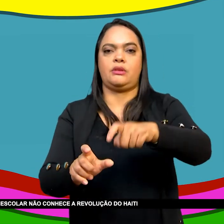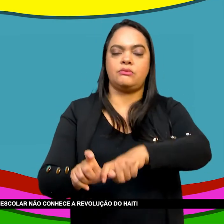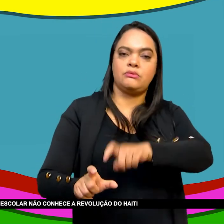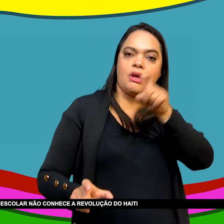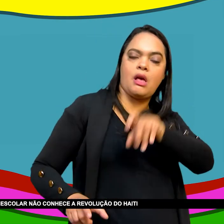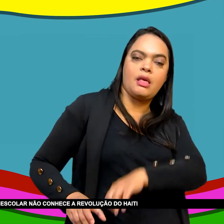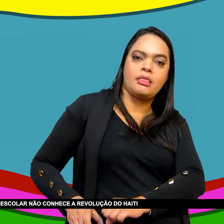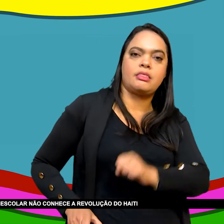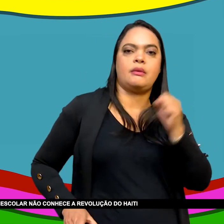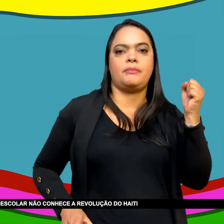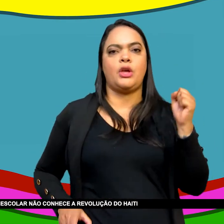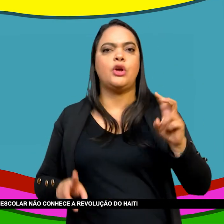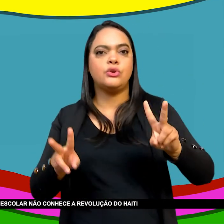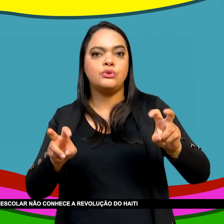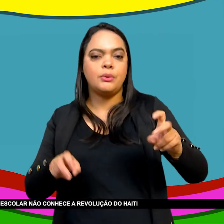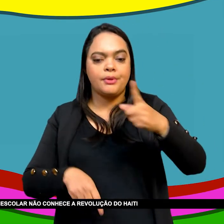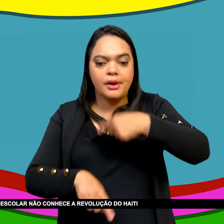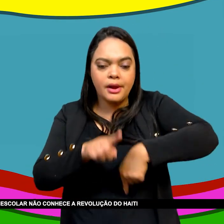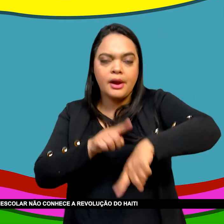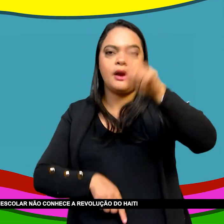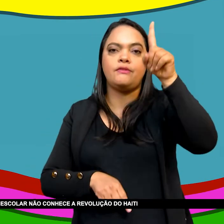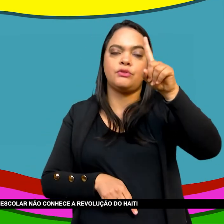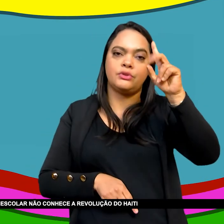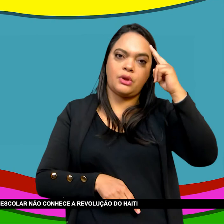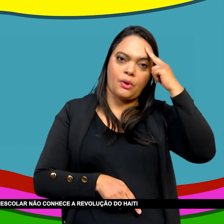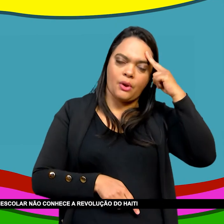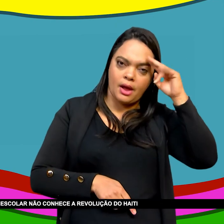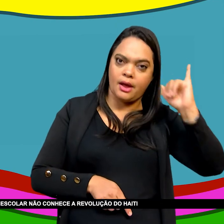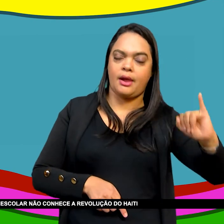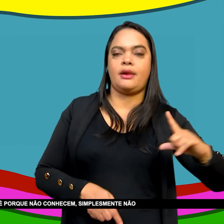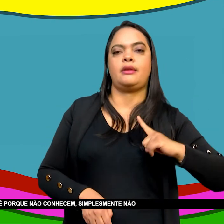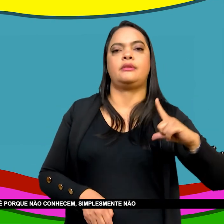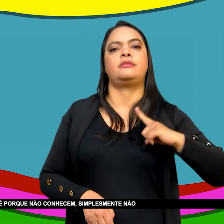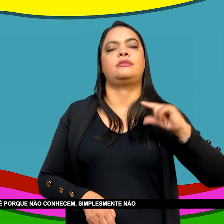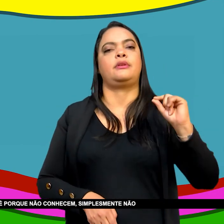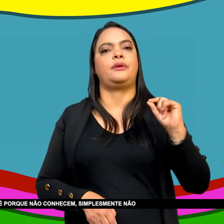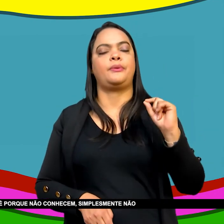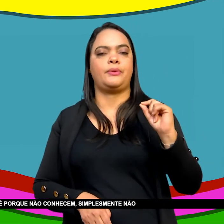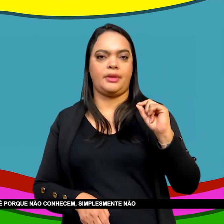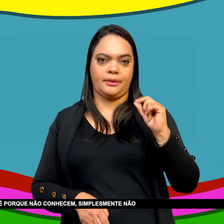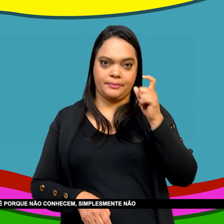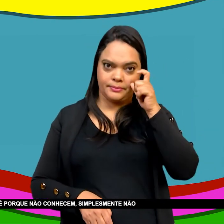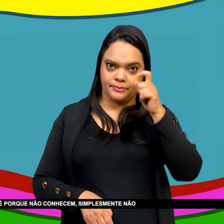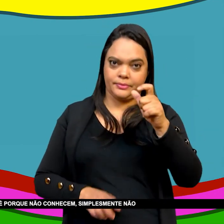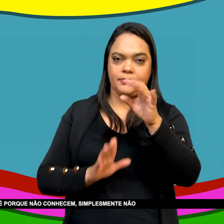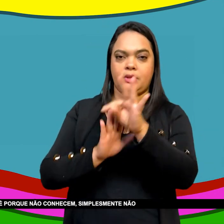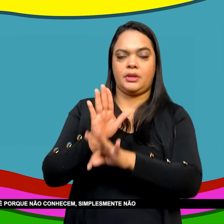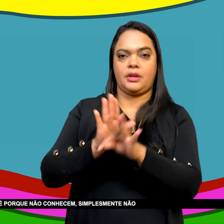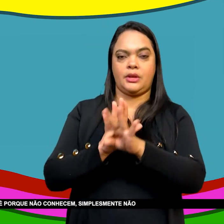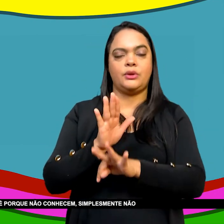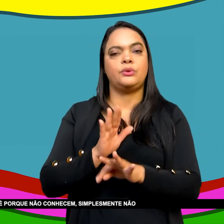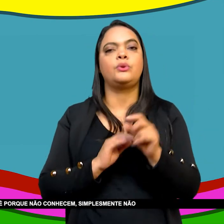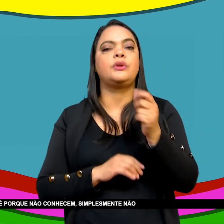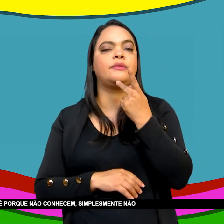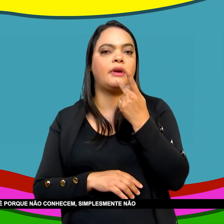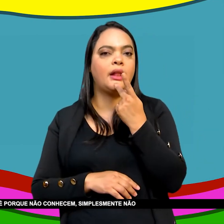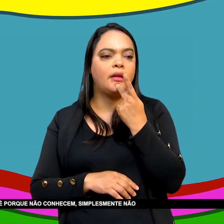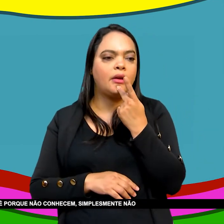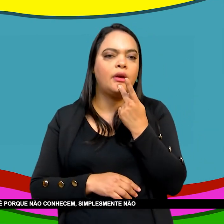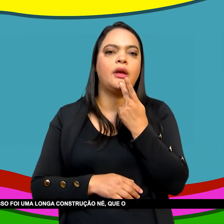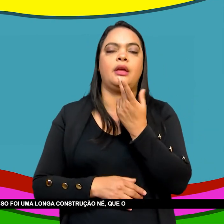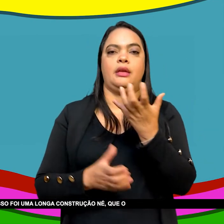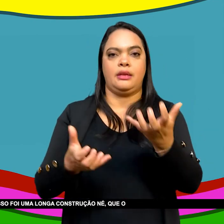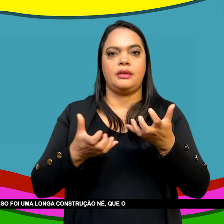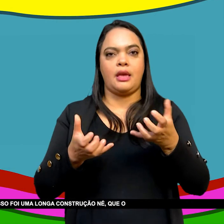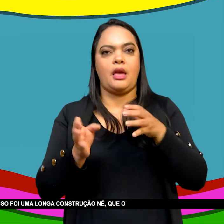meio Escolar Não conhece A revolução Do Haiti Não necessariamente Porque sejam preconceituosos Mas porque não conhecem